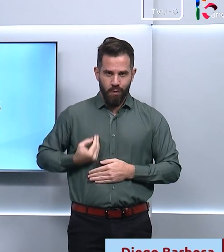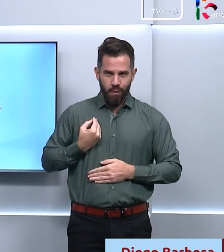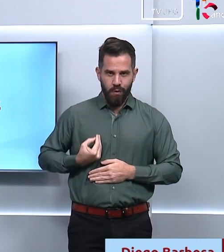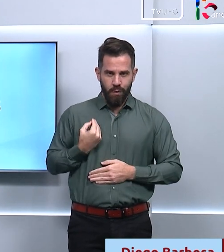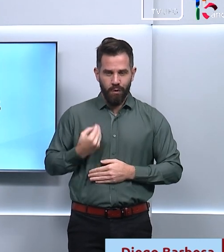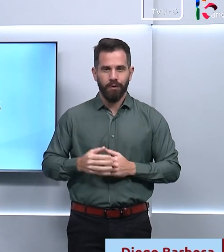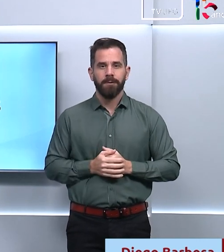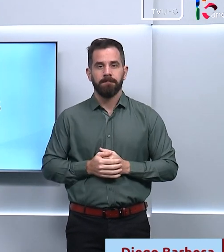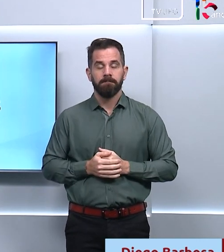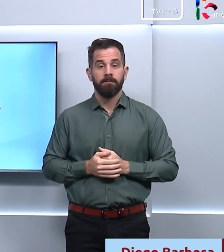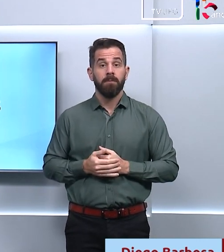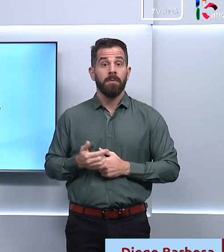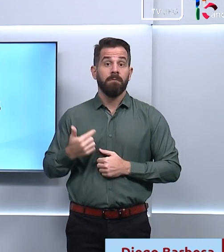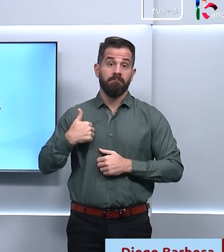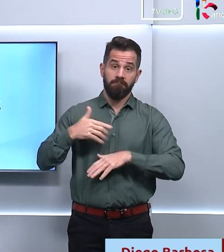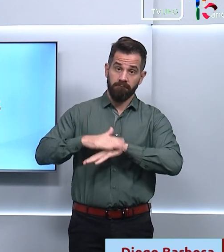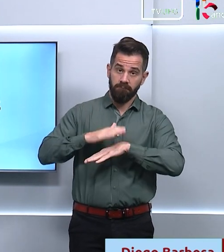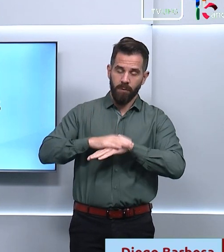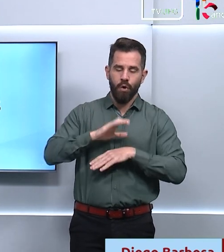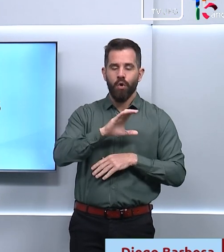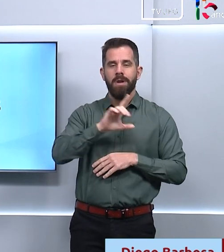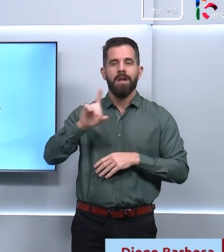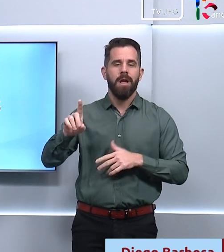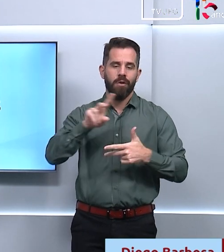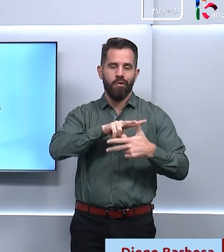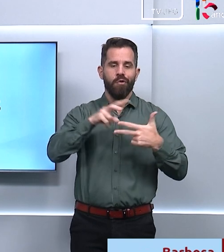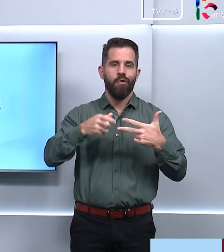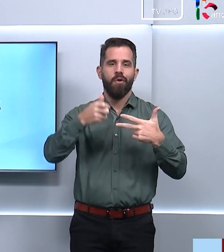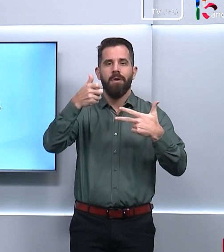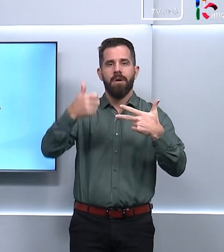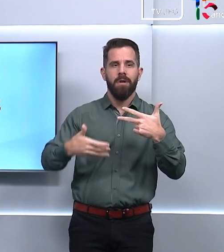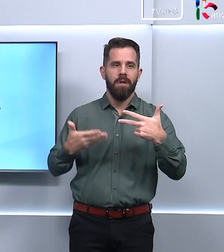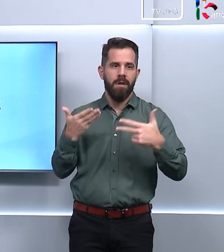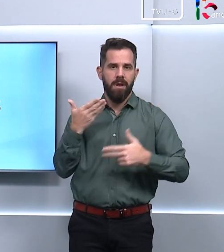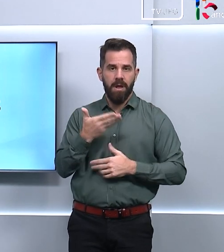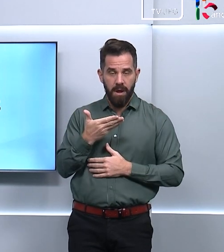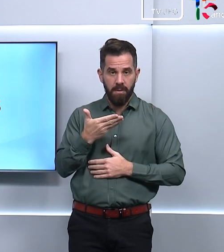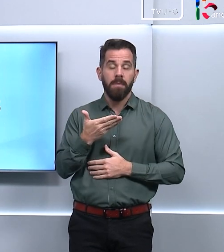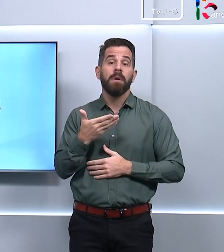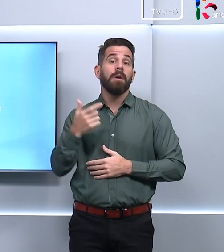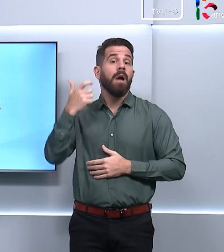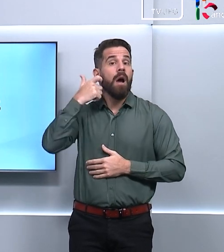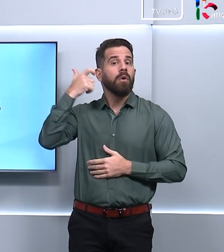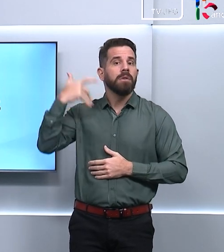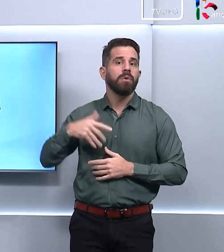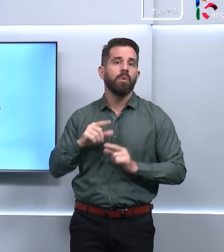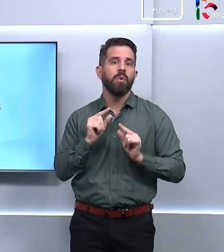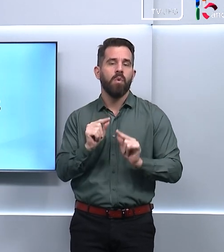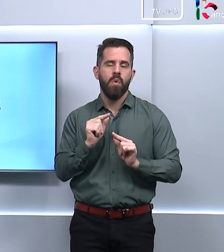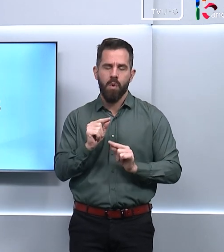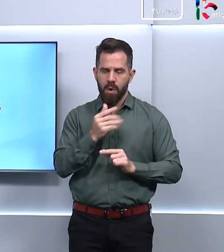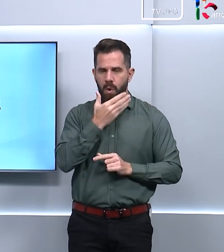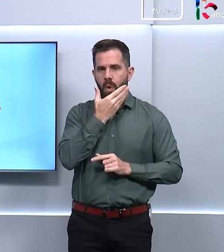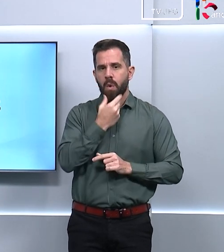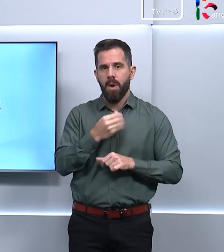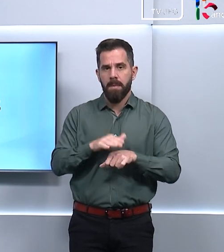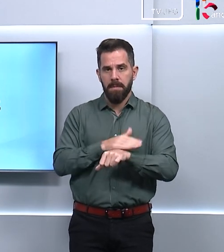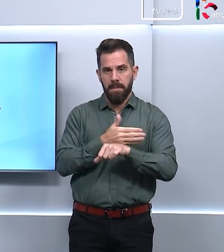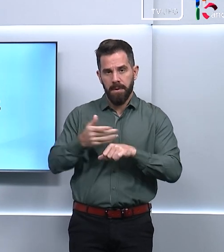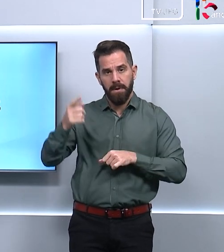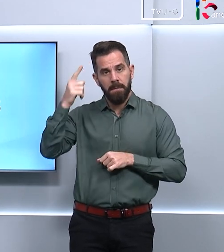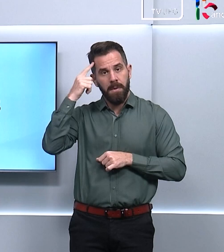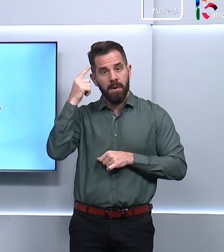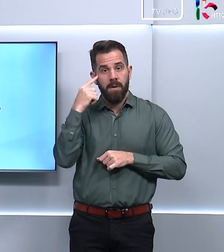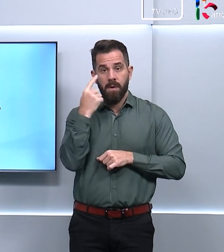hoje. Ele é coordenador do Laboratório de Tradução Audiovisual Acessível e se descreve como um homem de pele clara, com